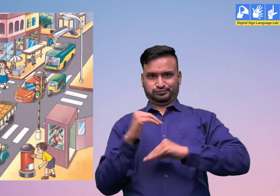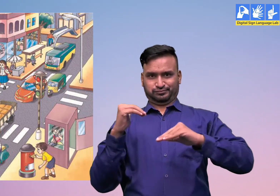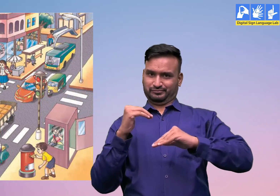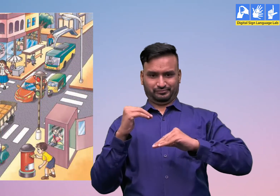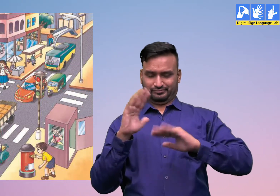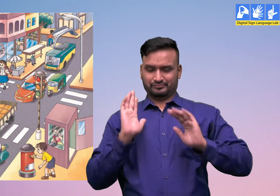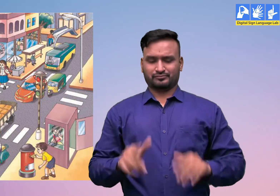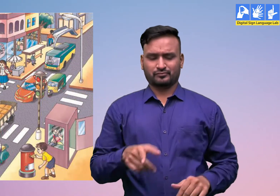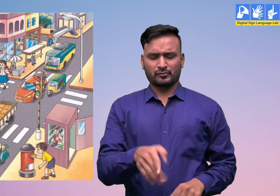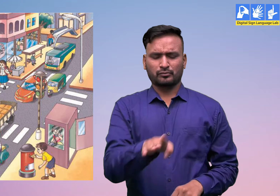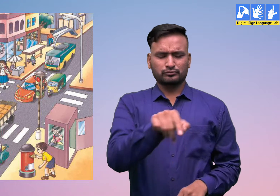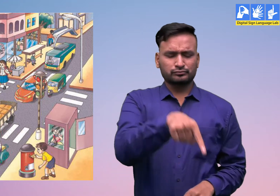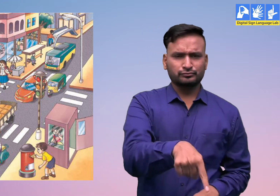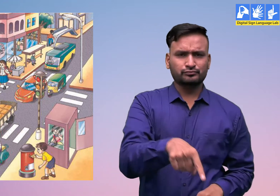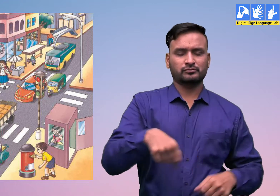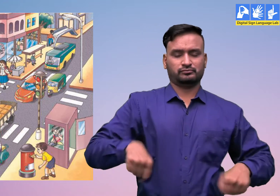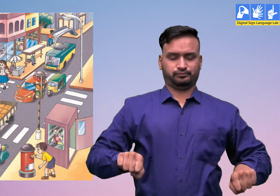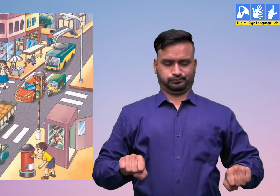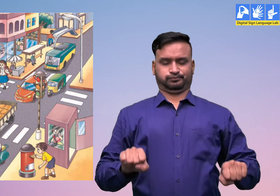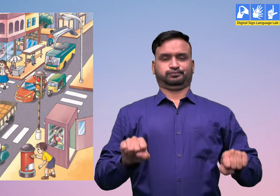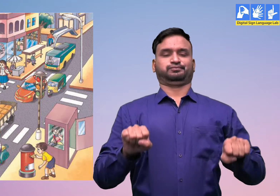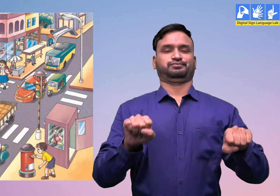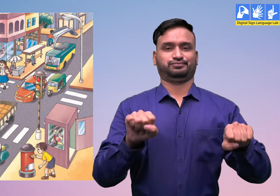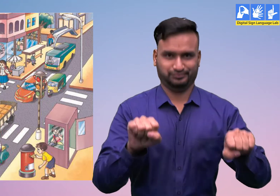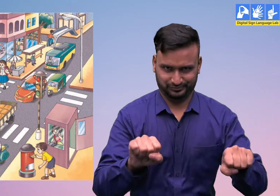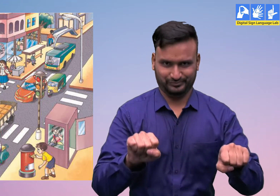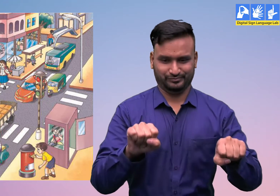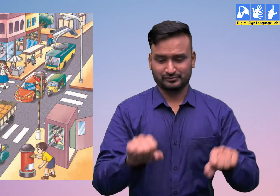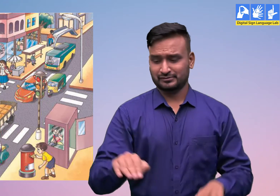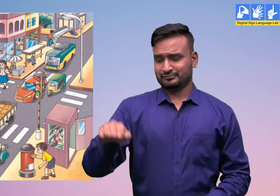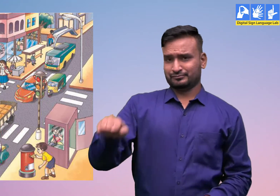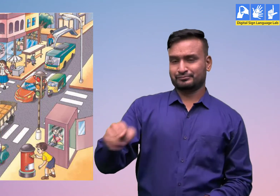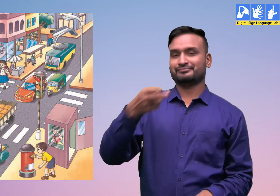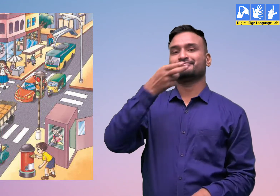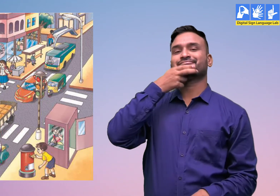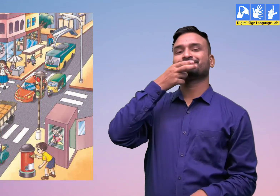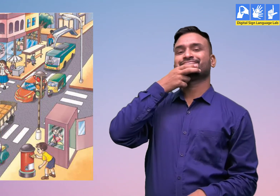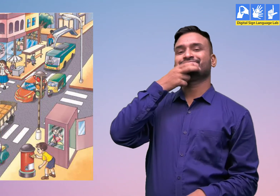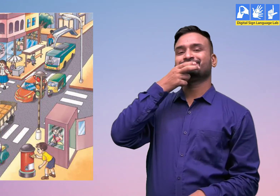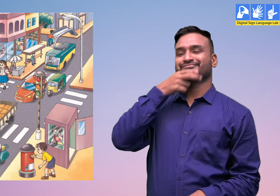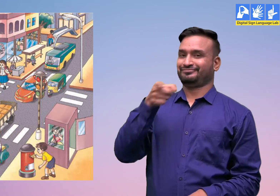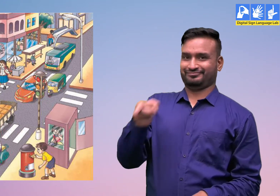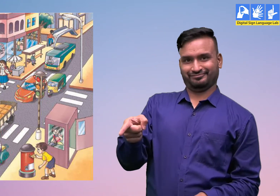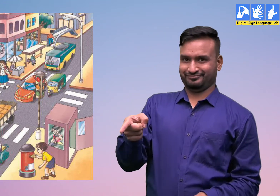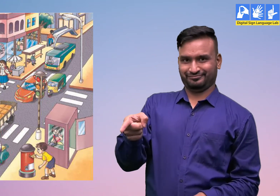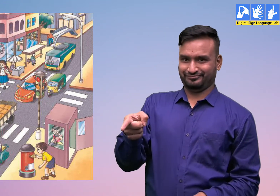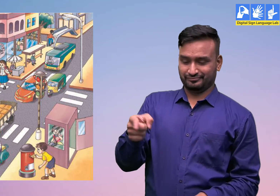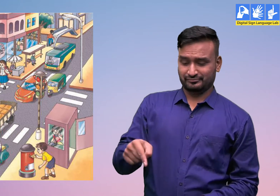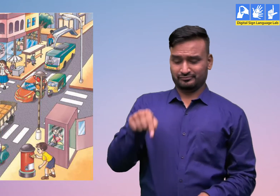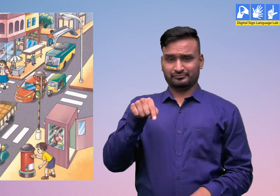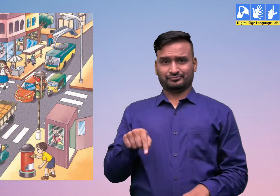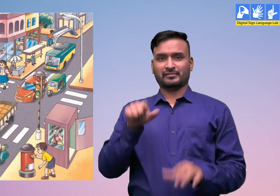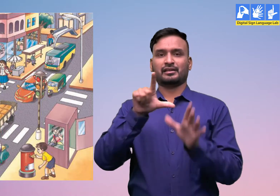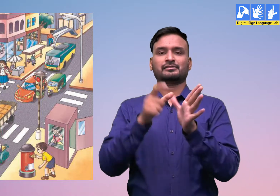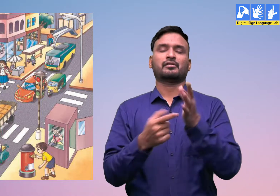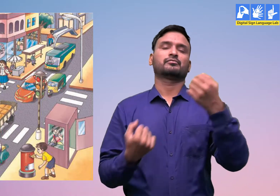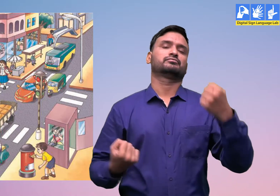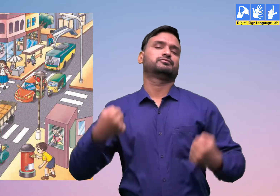पर दोनों तरफ से गाड़ियां आ जा रही है जिसमें एक स्कूटर, स्कूटर के पिछे ट्रक, ट्रक के